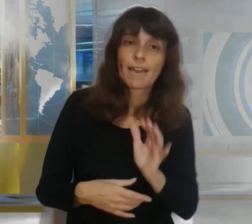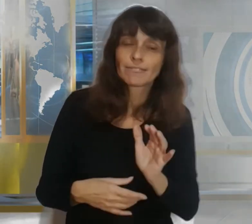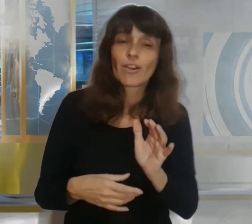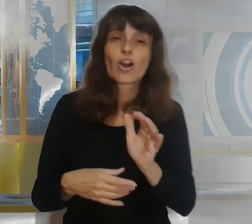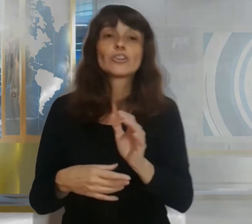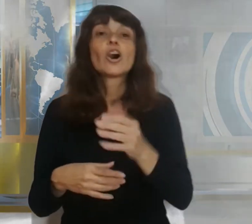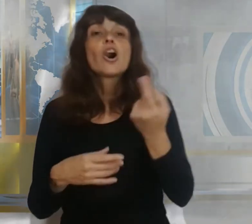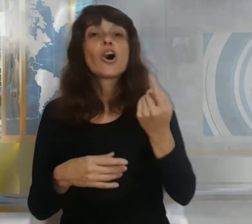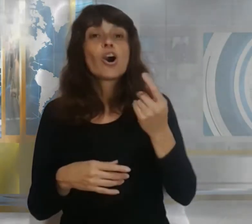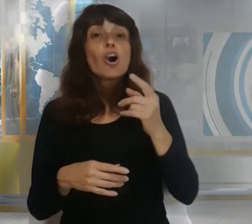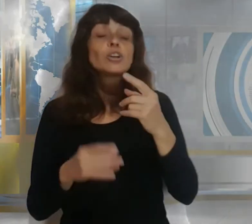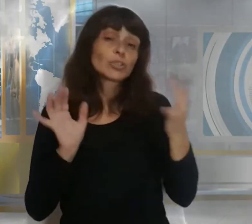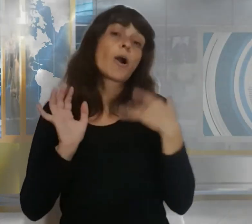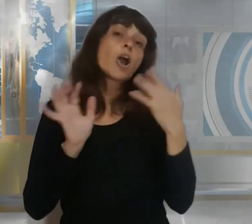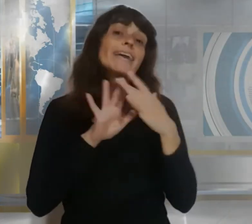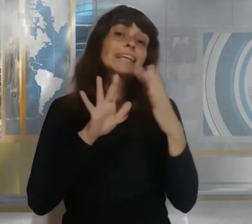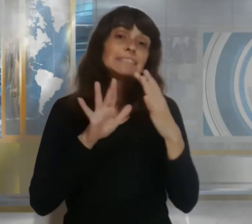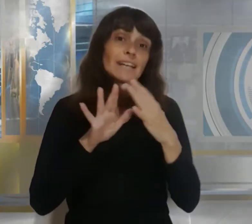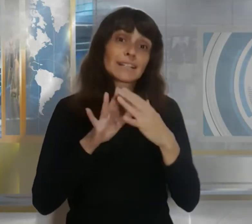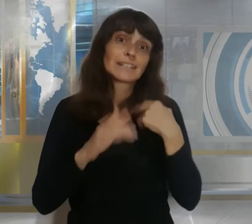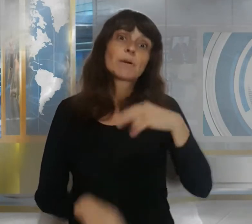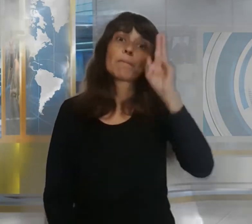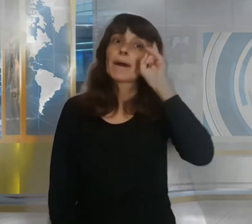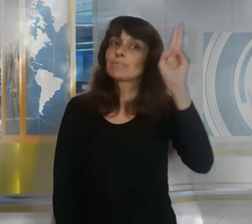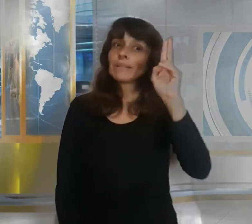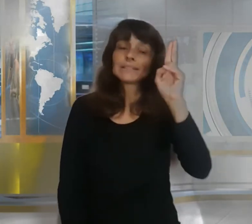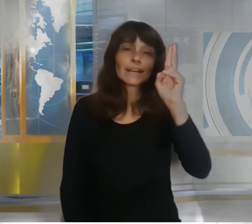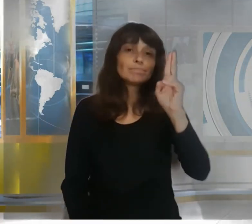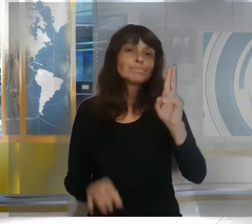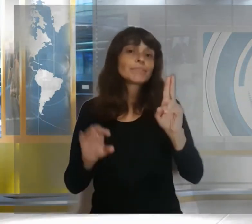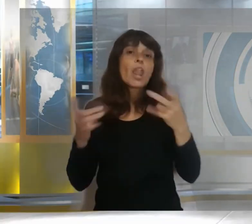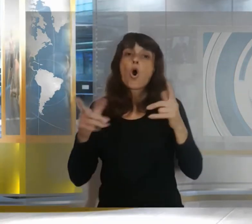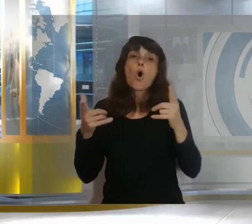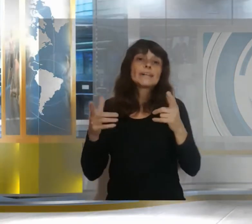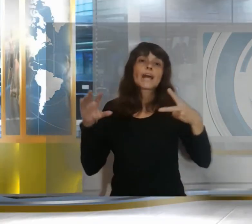en los que la virtualidad hace que no se corte el horario laboral